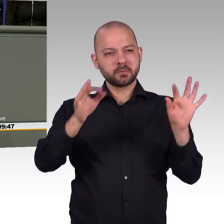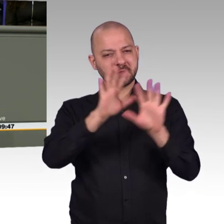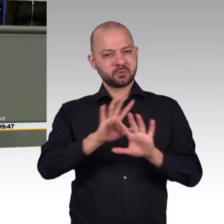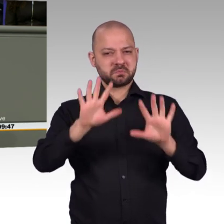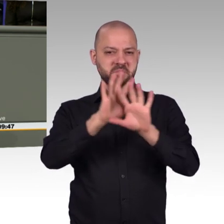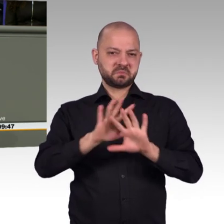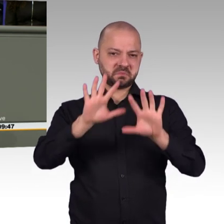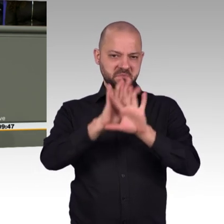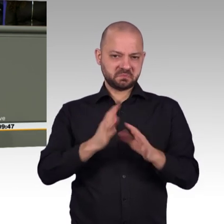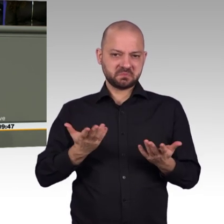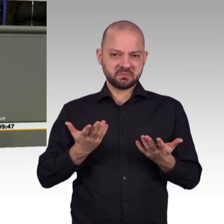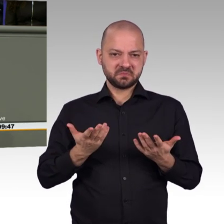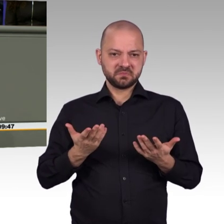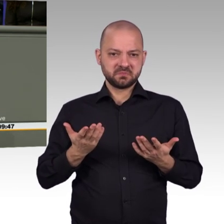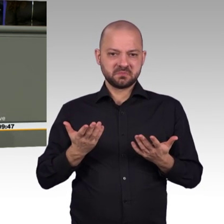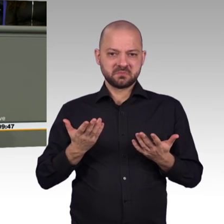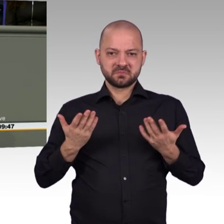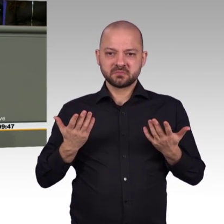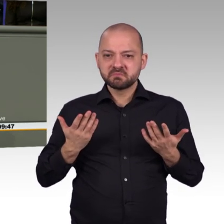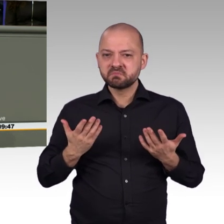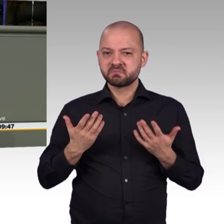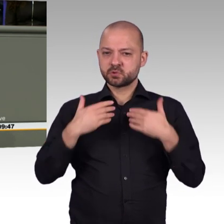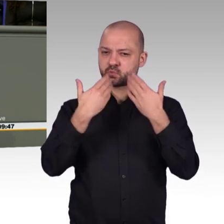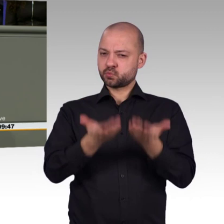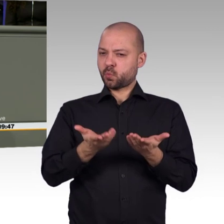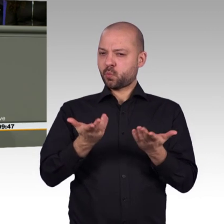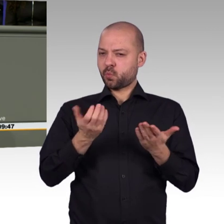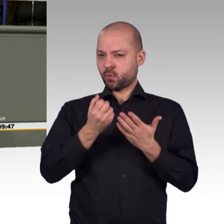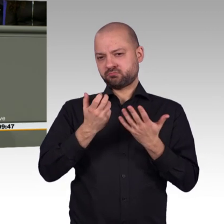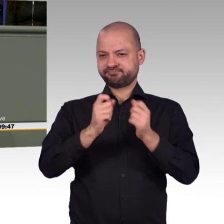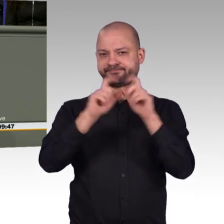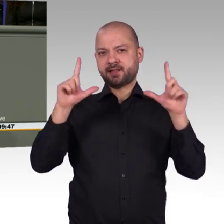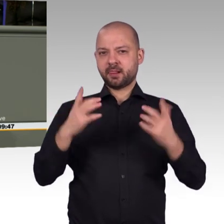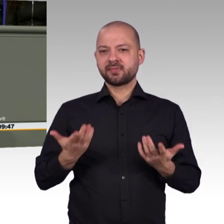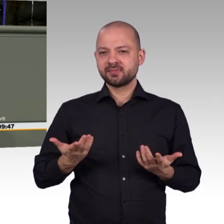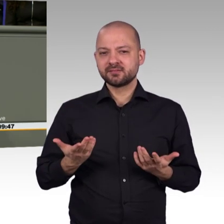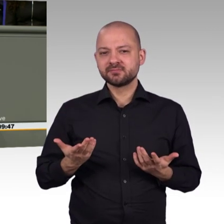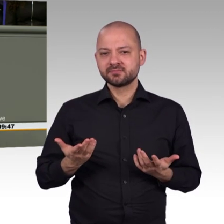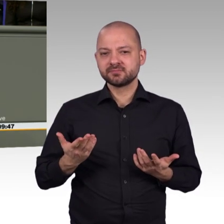vermeiden die Autoren des Kataloges eine klare Messbarmachung. Nur nicht festlegen, das ist das Prinzip.